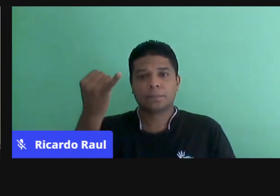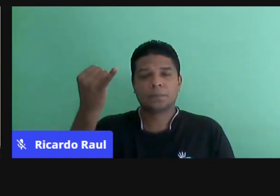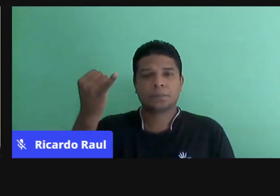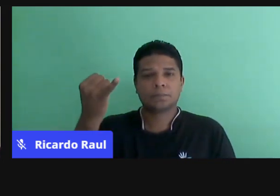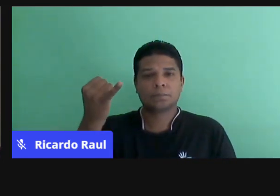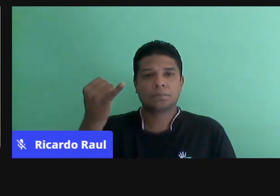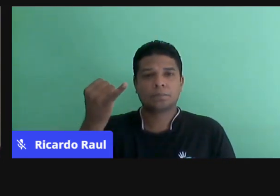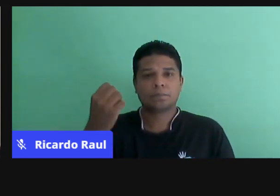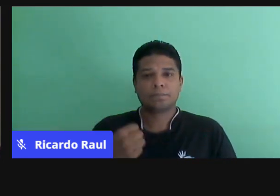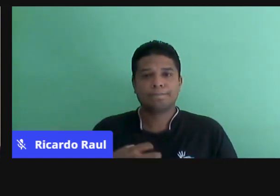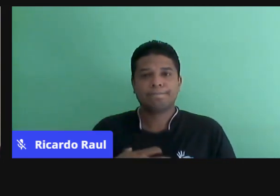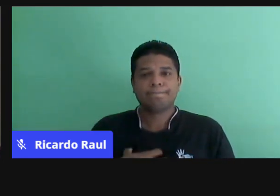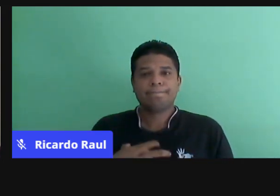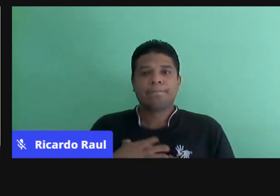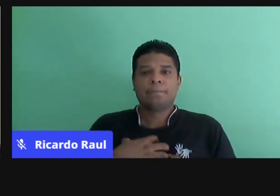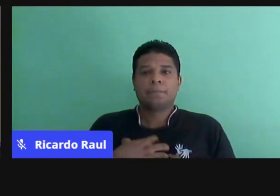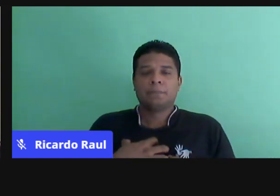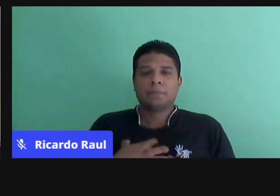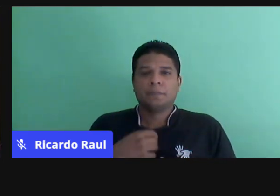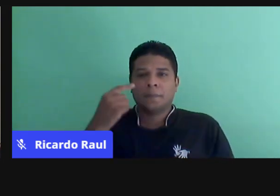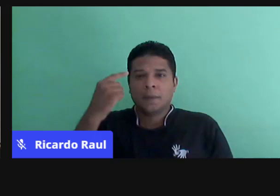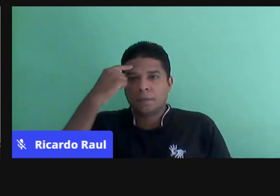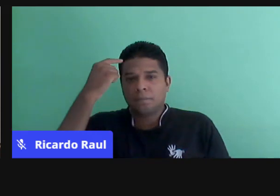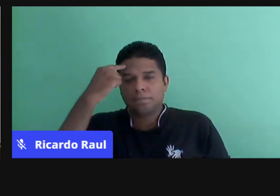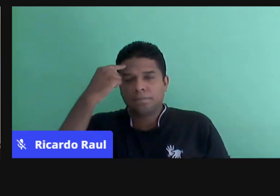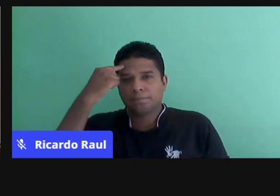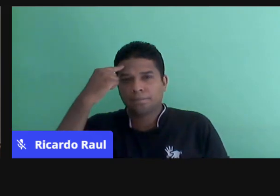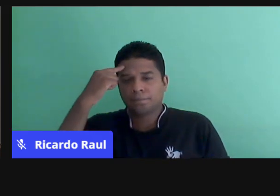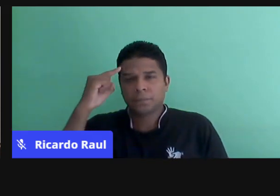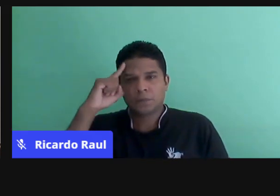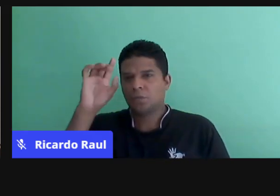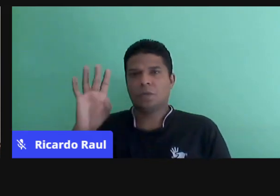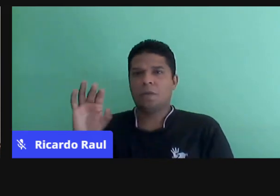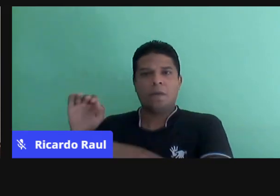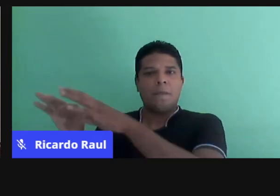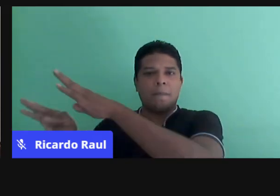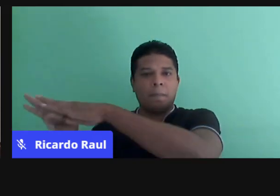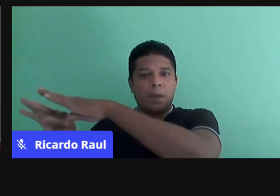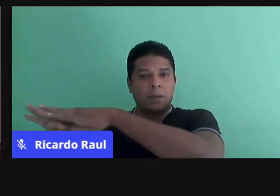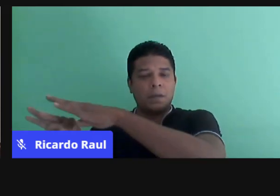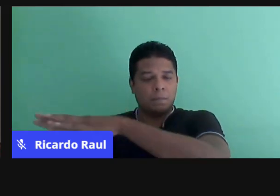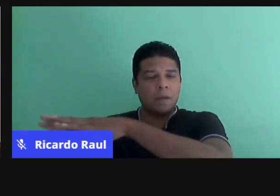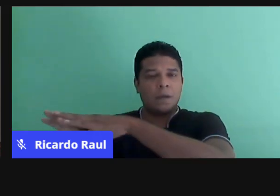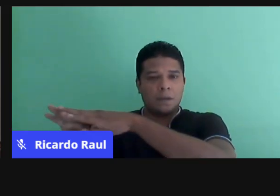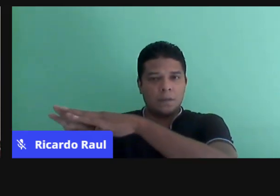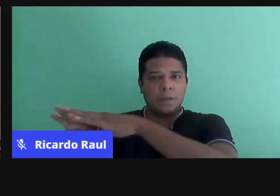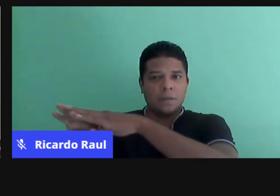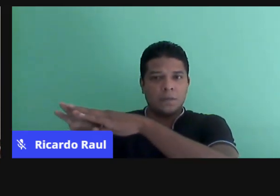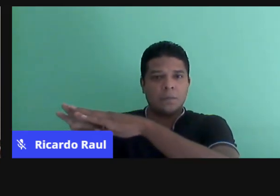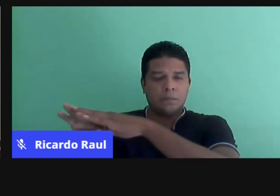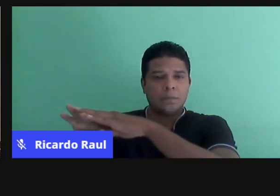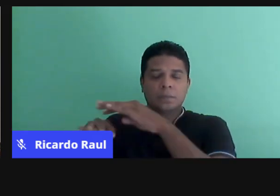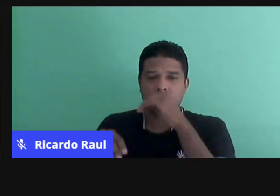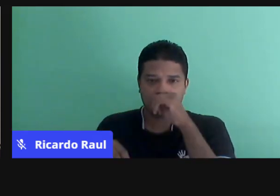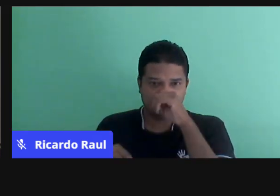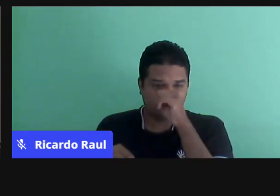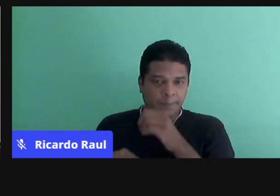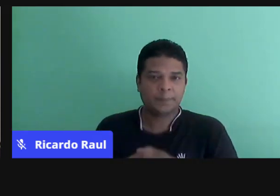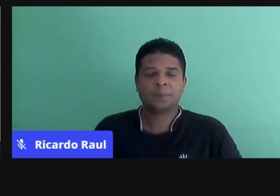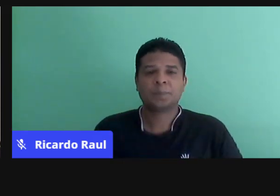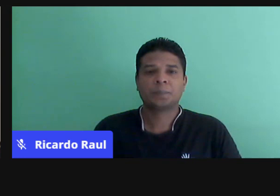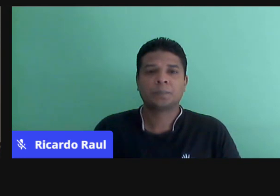expressem suas ideias, não só matemática, mas também, mas também as ideias matemáticas, né?